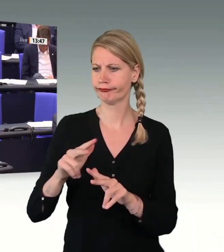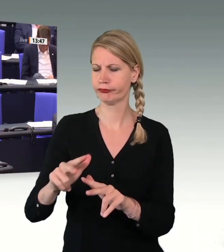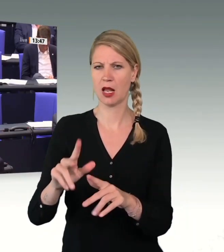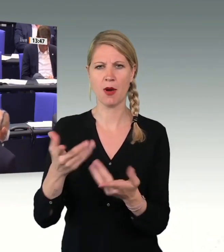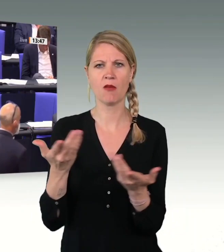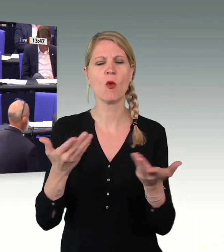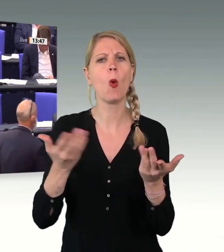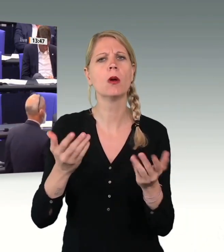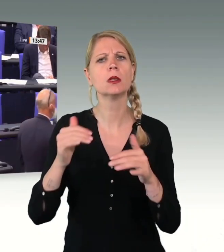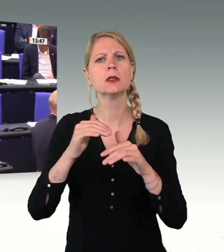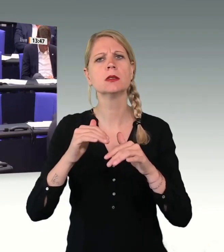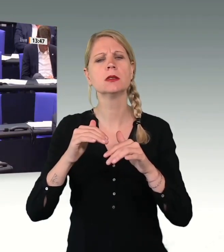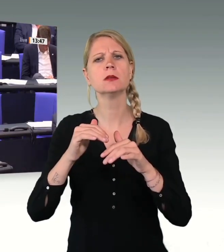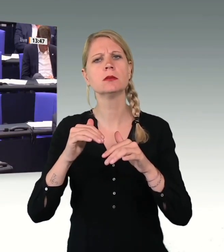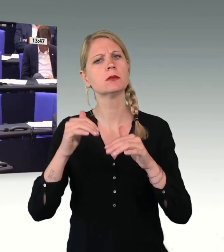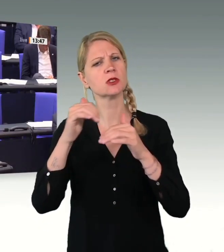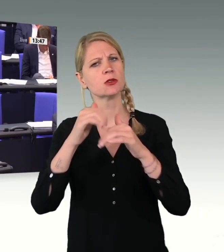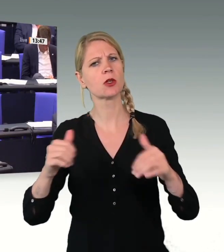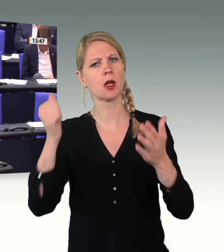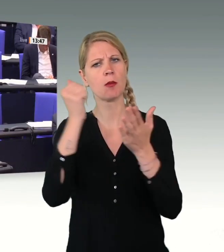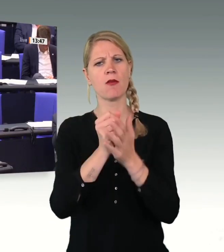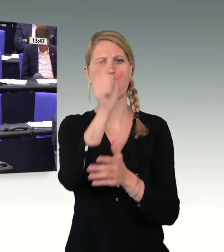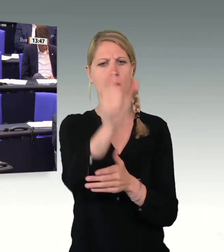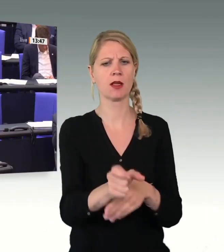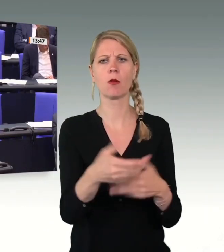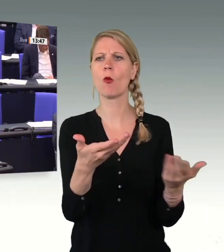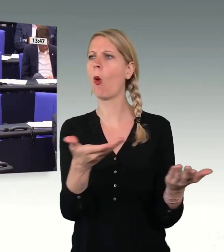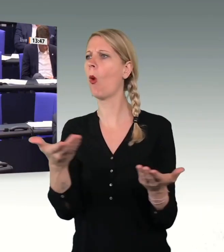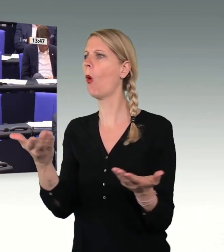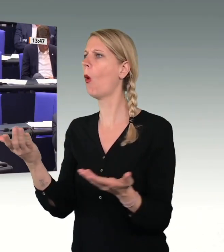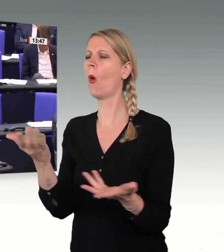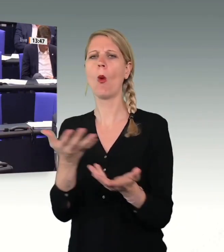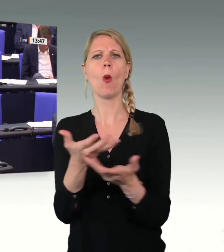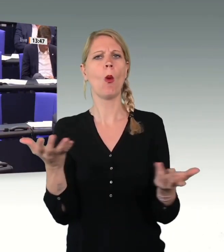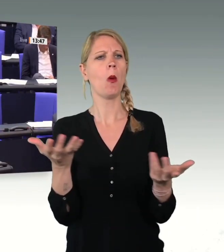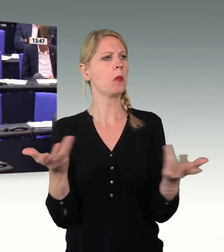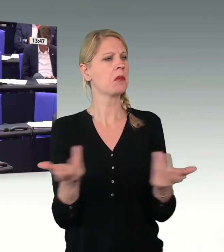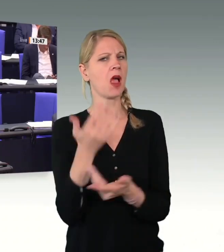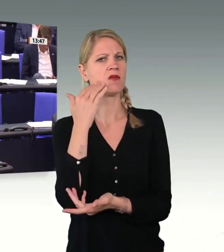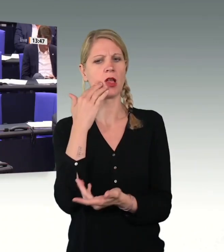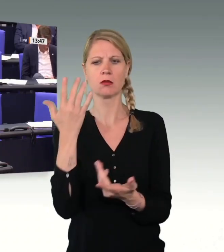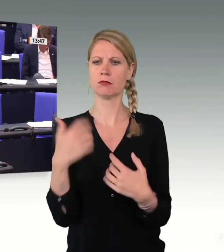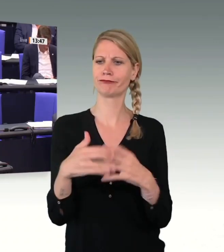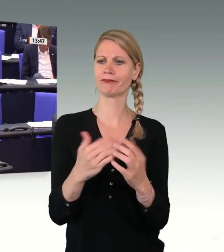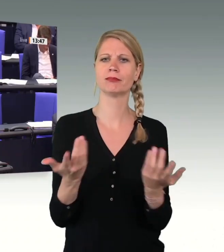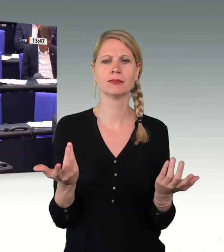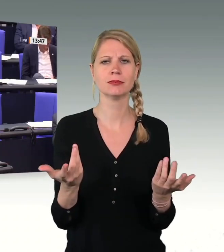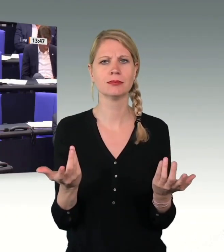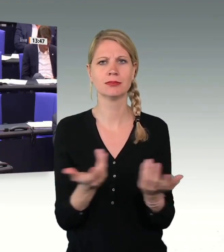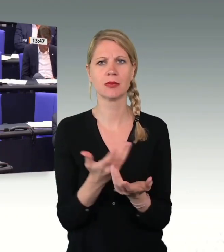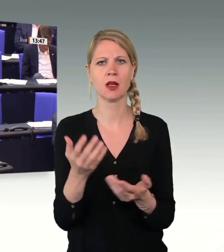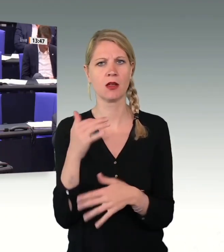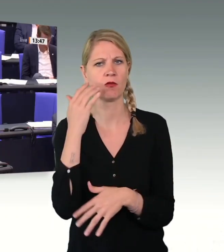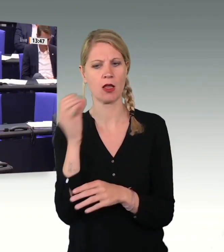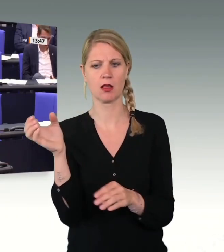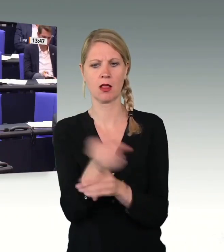Sonderbevollmächtigte? Also deshalb die Frage. Das ist ein wichtiges Thema. Das haben Sie ja gerade auch bestätigt. Wann kommt denn dieser Sonderbevollmächtigte? Und